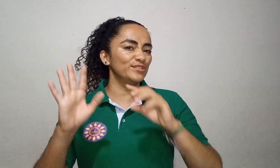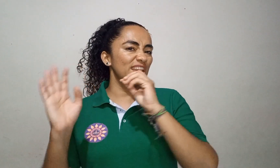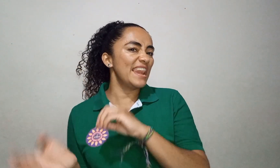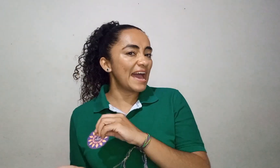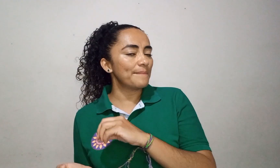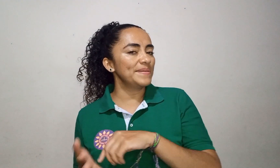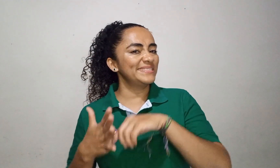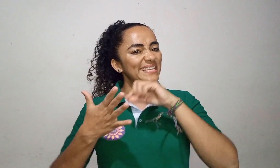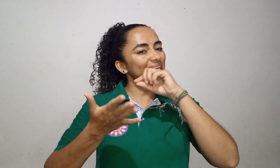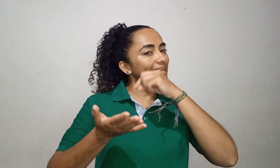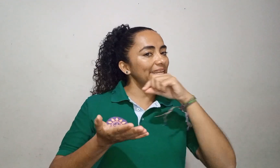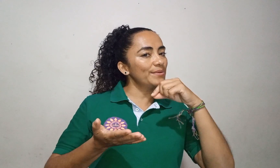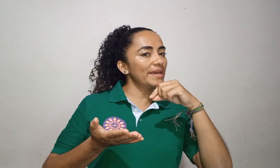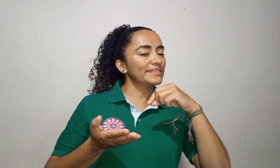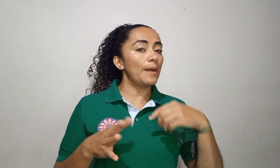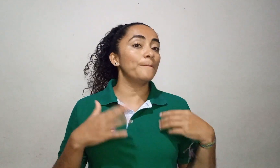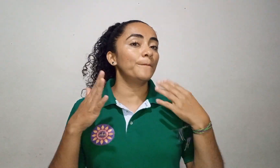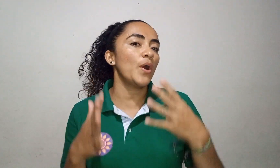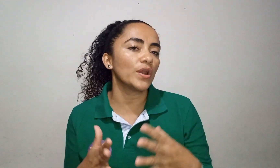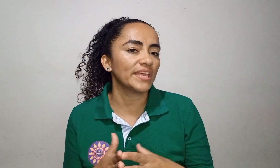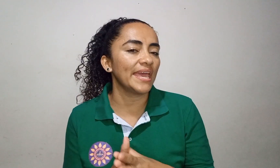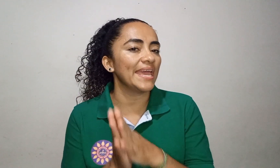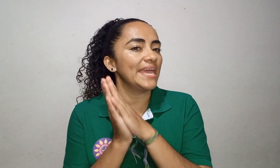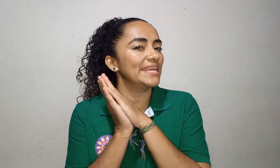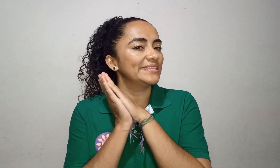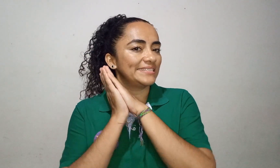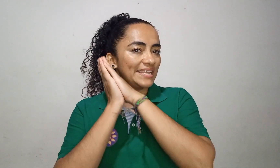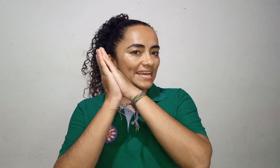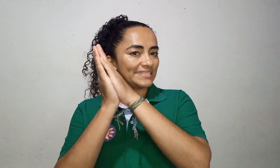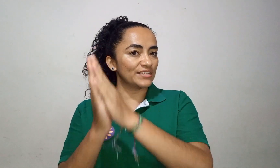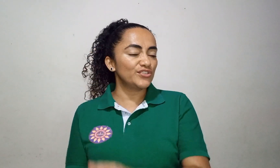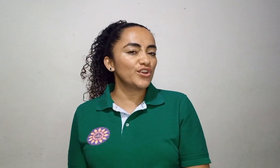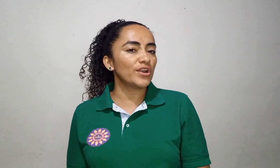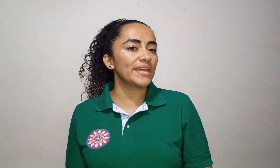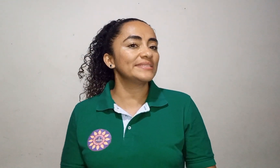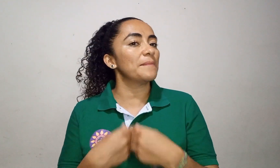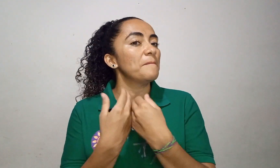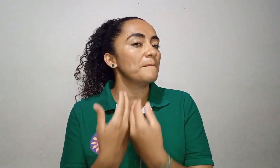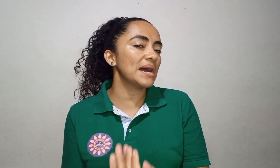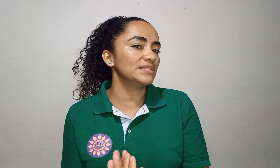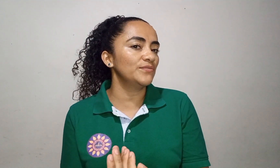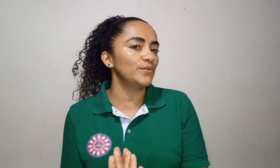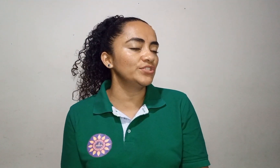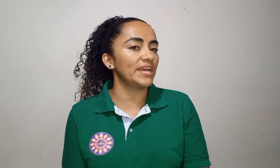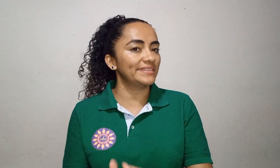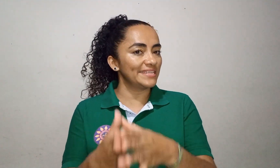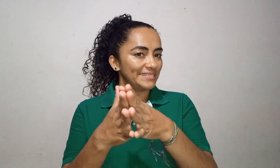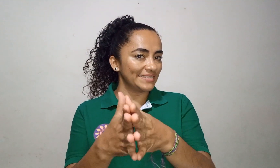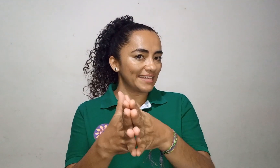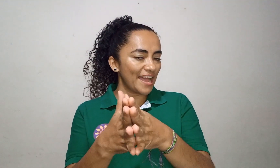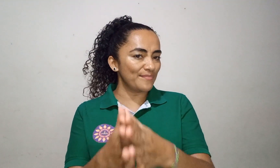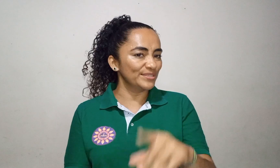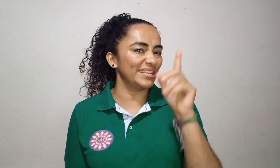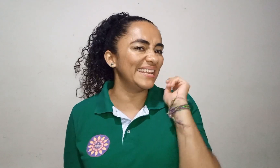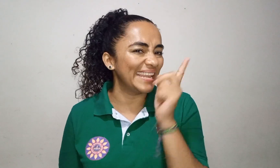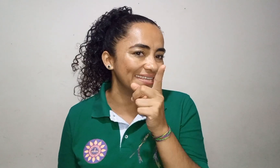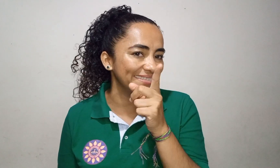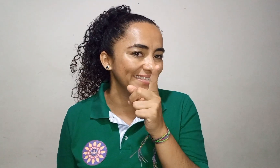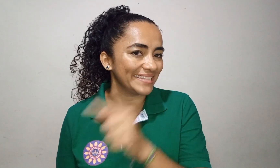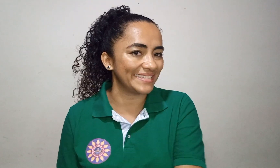lápiz y libreta porque entre las acciones más influyentes destacamos las siguientes.